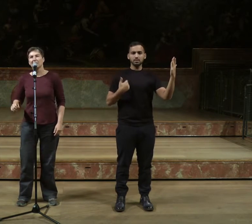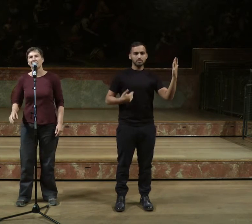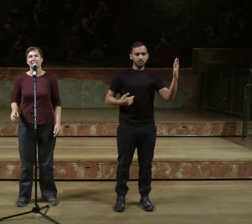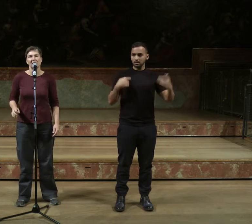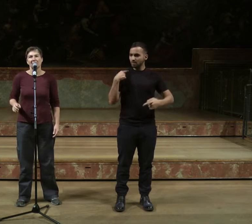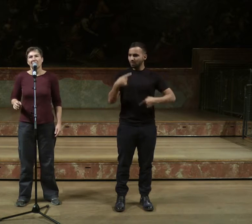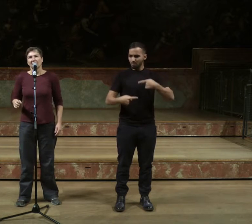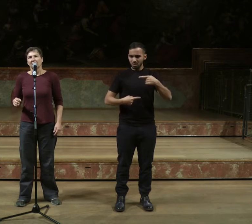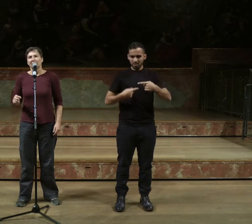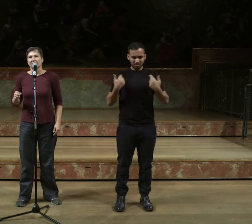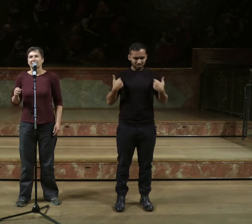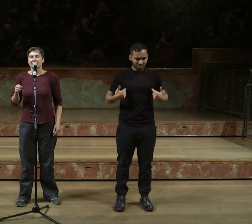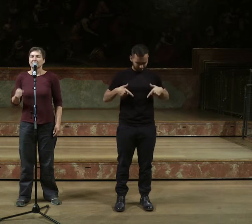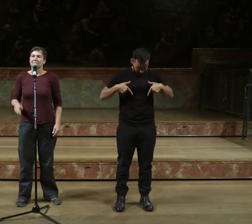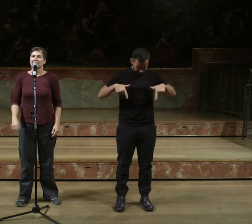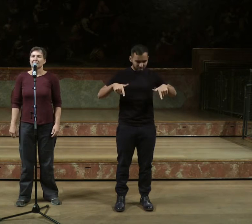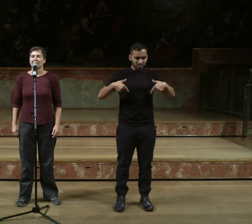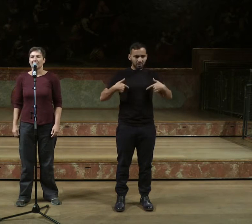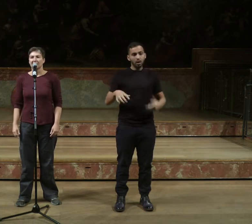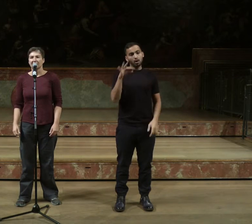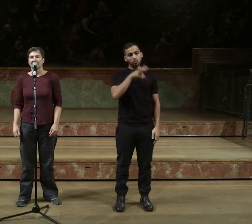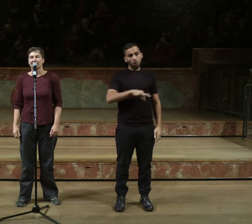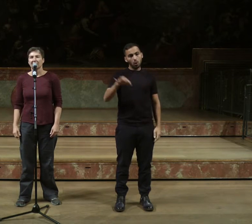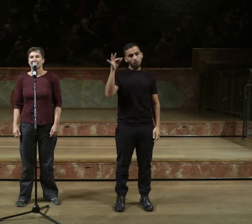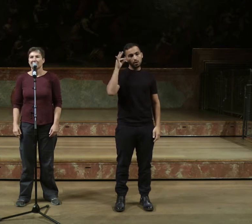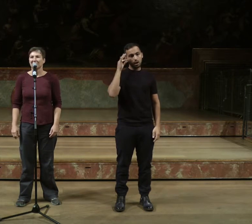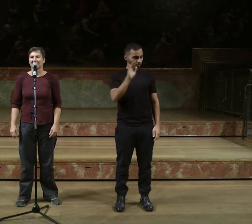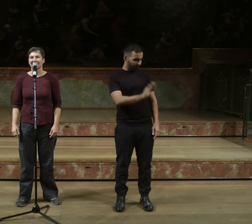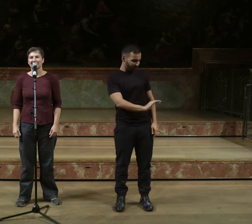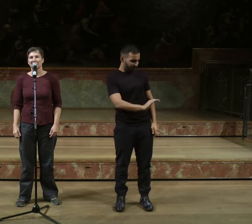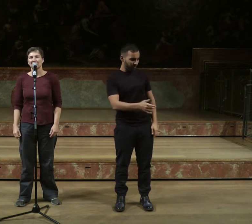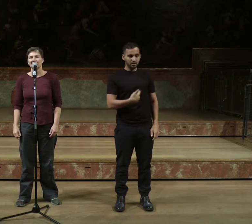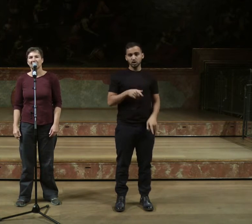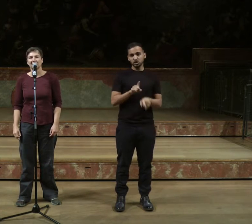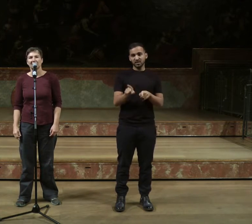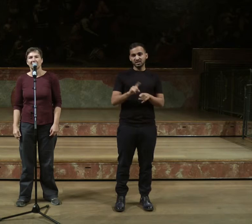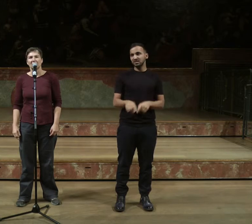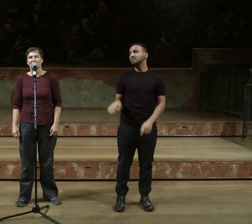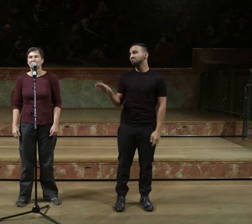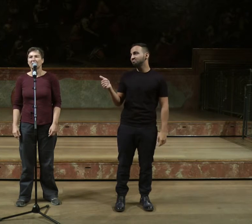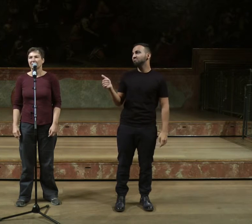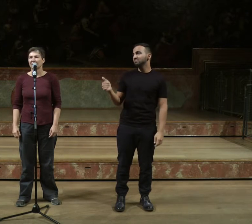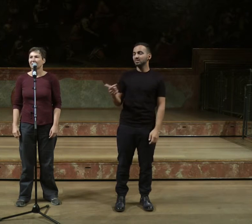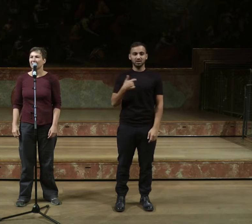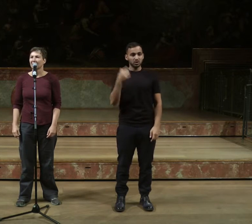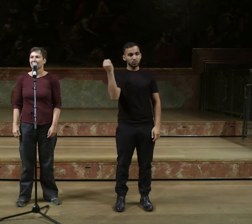mehr die Tochter deiner Eltern, die Schwester deiner Brüder, die Schülerin deiner Lehrer,